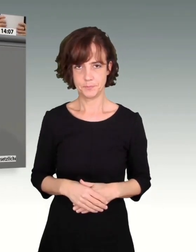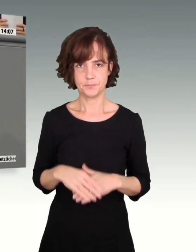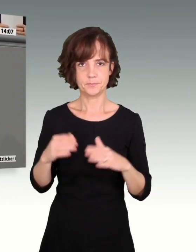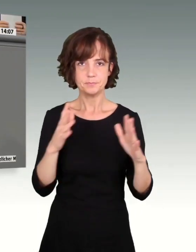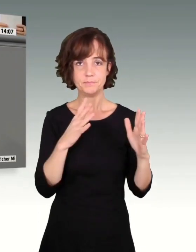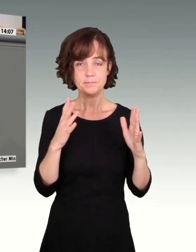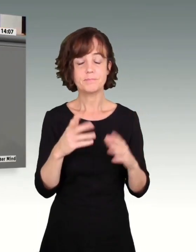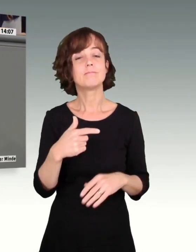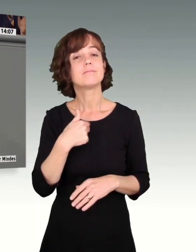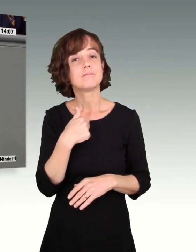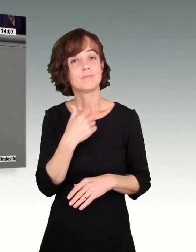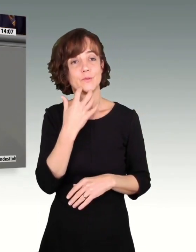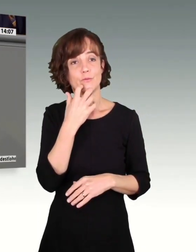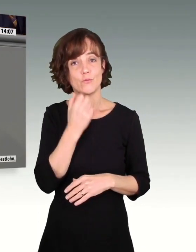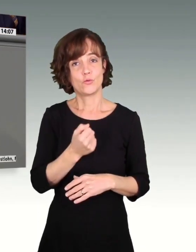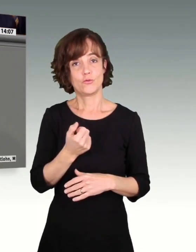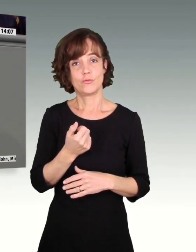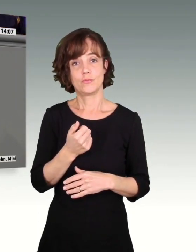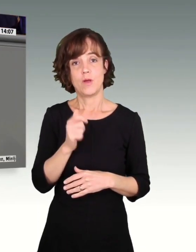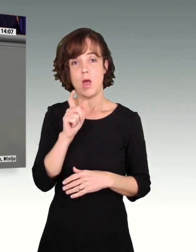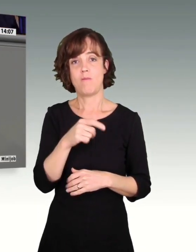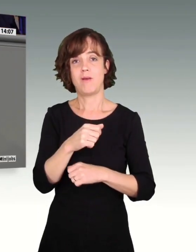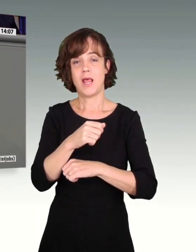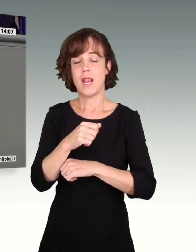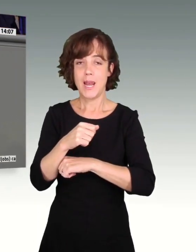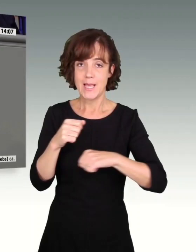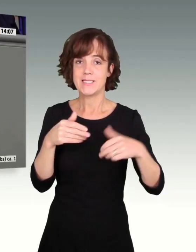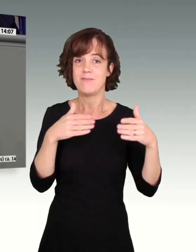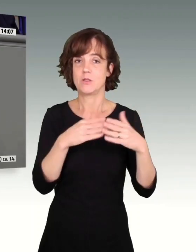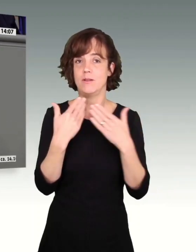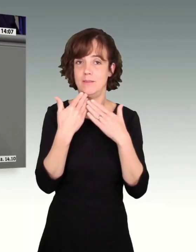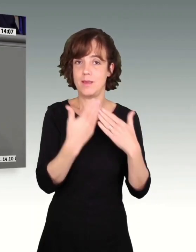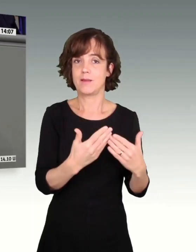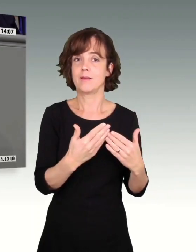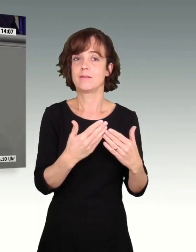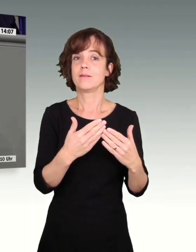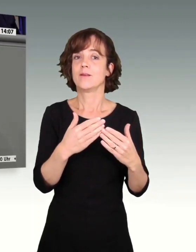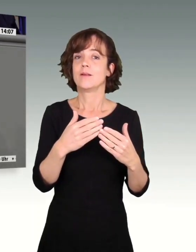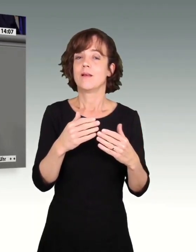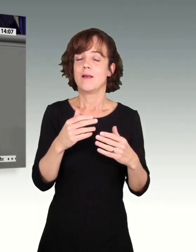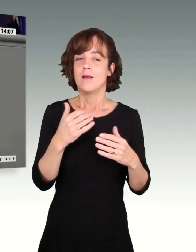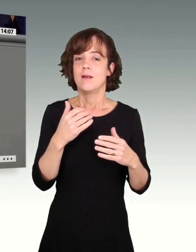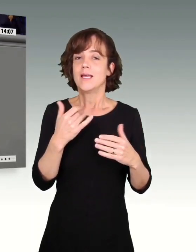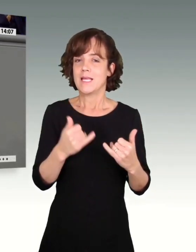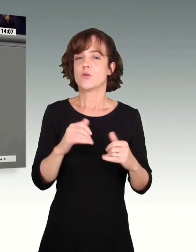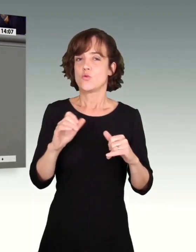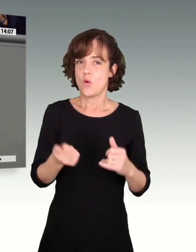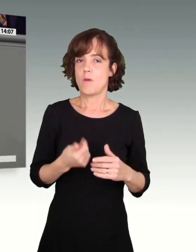Ich möchte mich bei der Linksfraktion bedanken, die auf ihren letzten Meter noch einmal das Anschauungsbeispiel